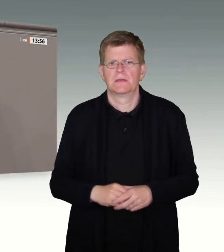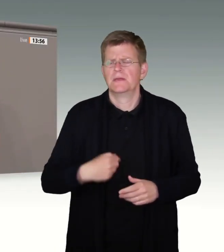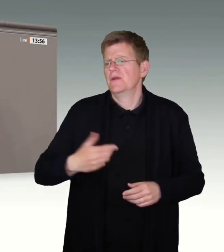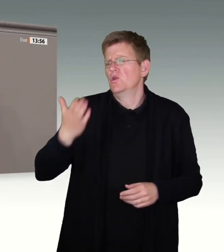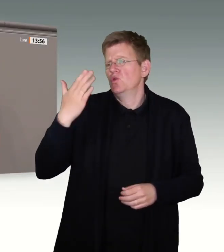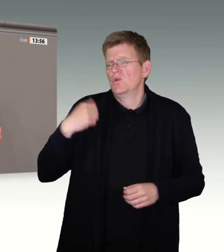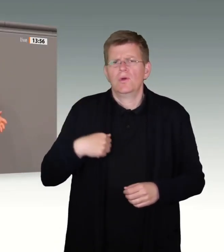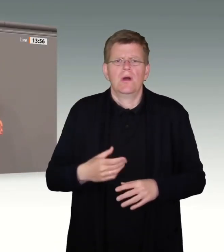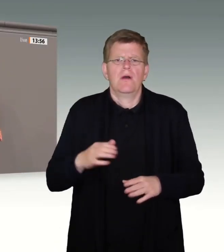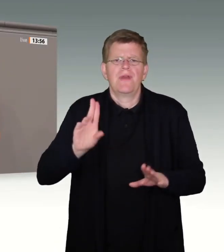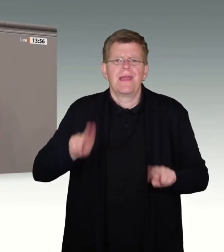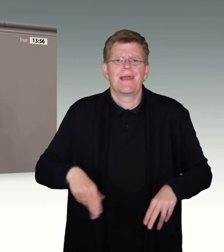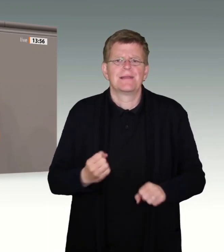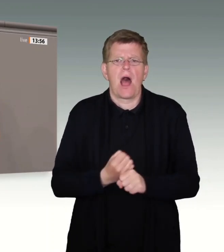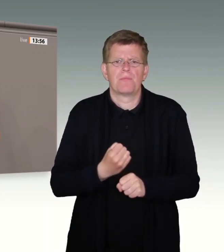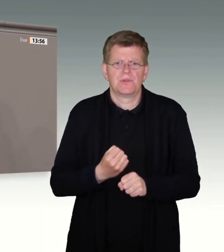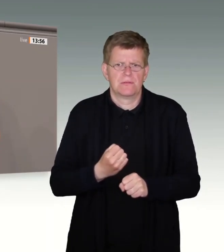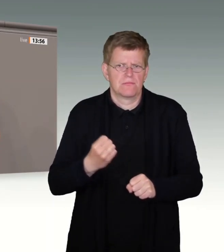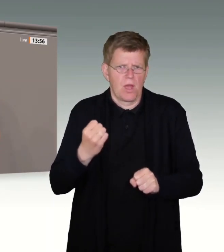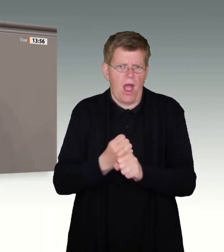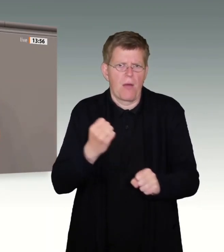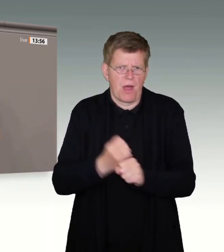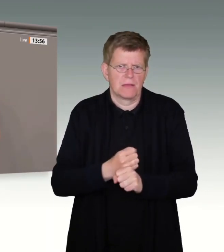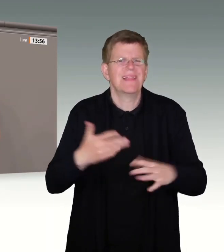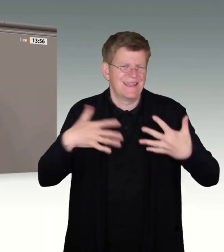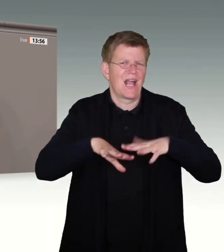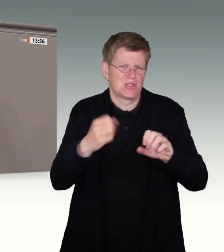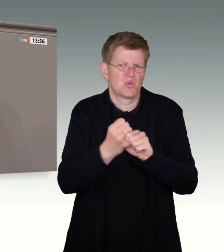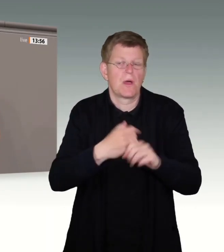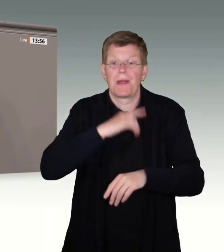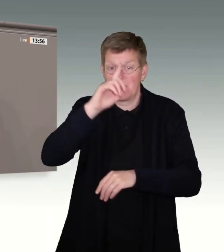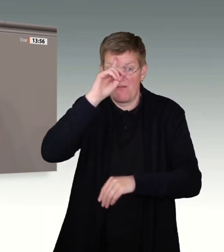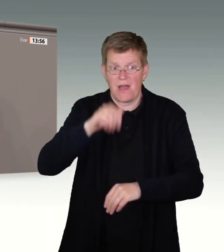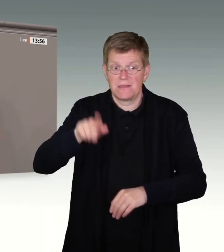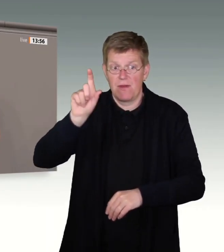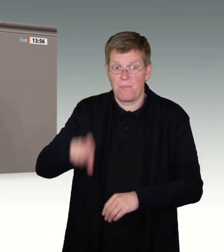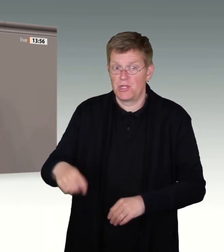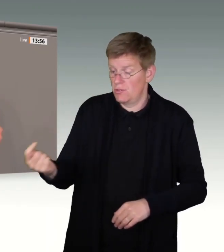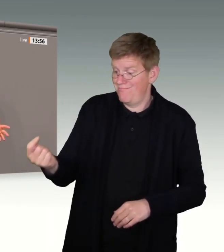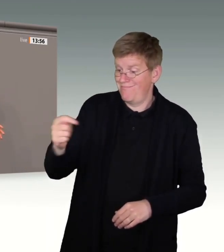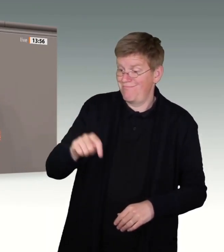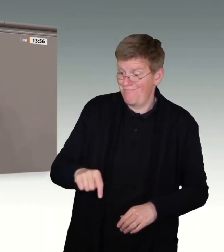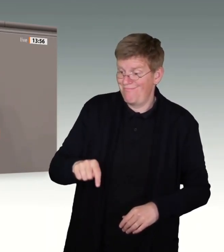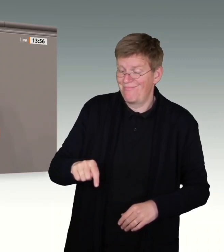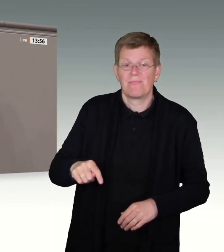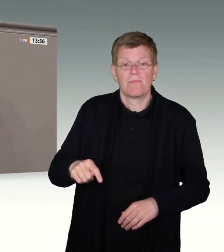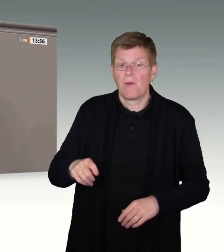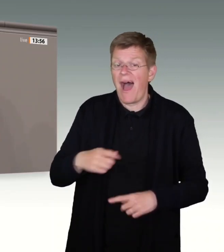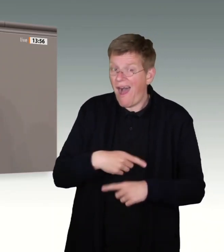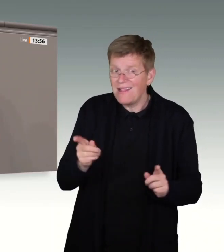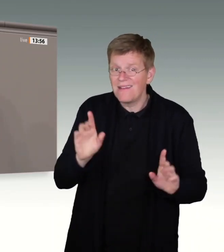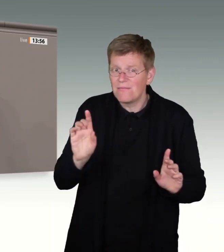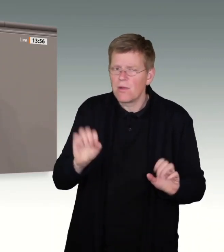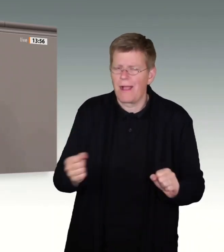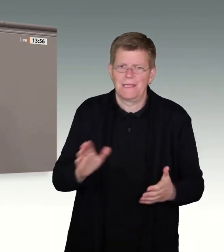ehrenamtlichen Integrationsarbeit weiß ich, dass nicht jeder Mensch, der zu uns kommt, bleiben kann. Ich weiß aber auch, dass es